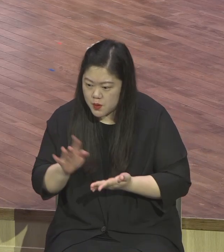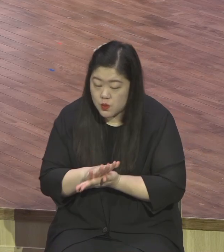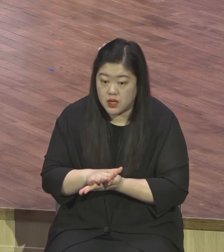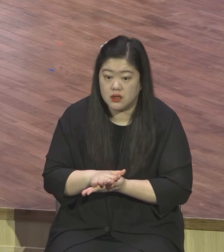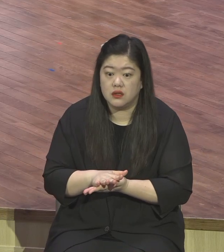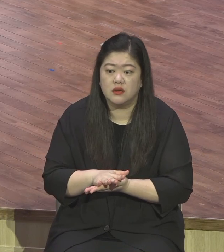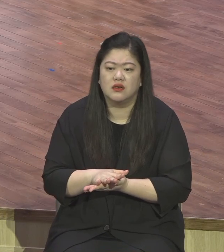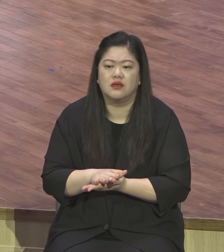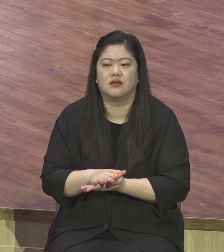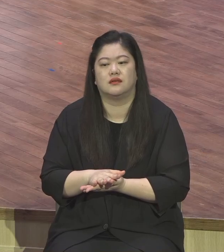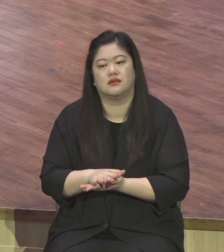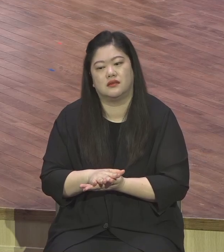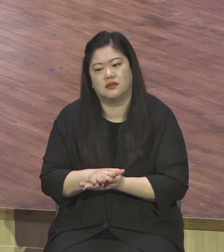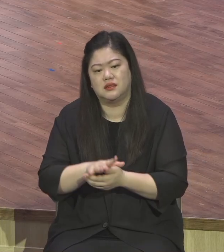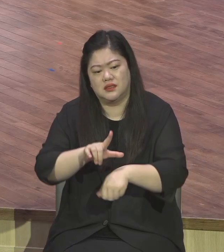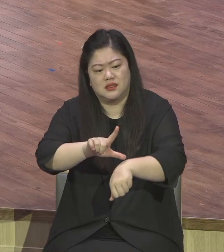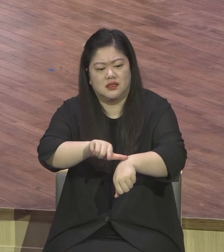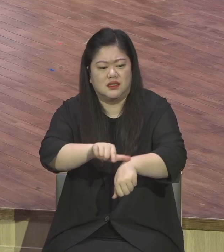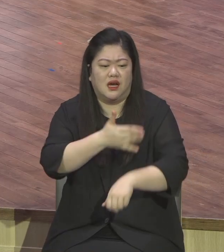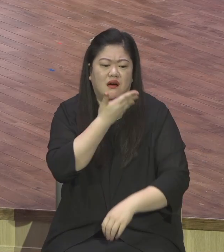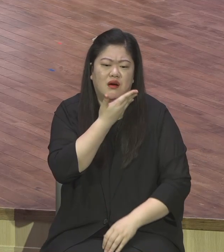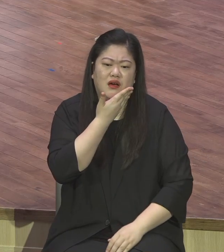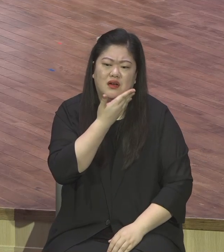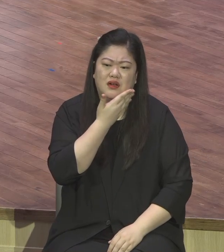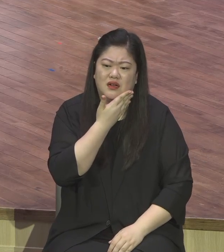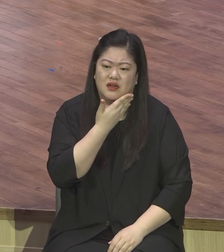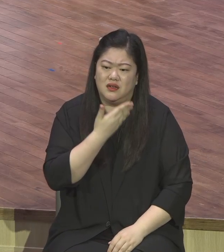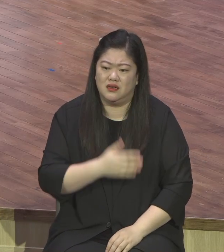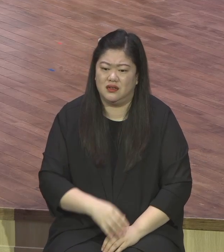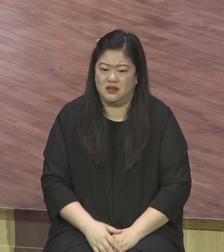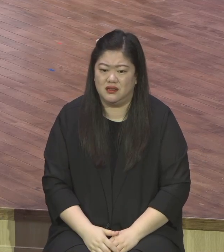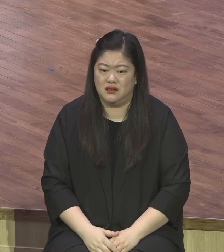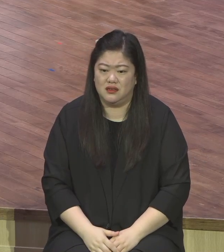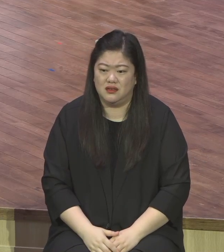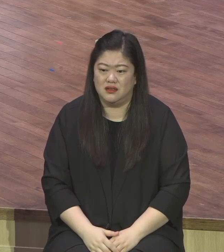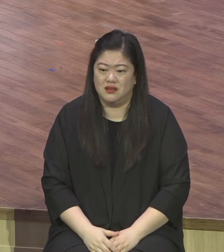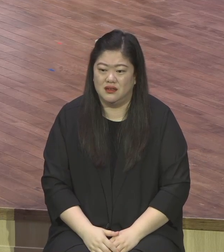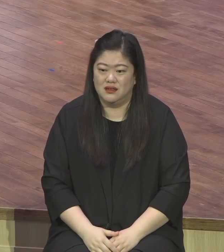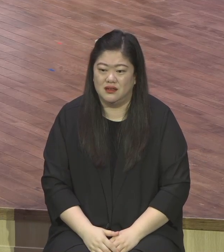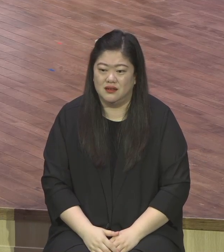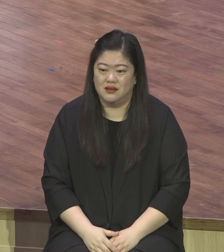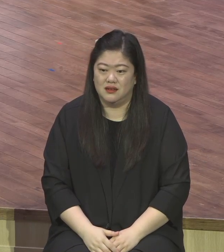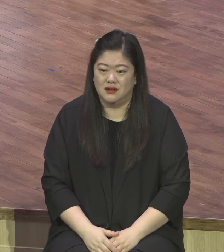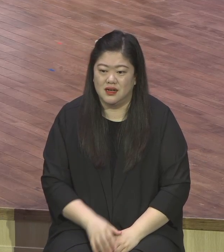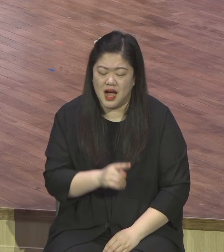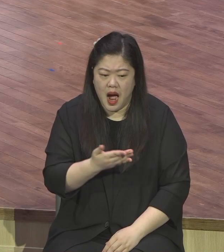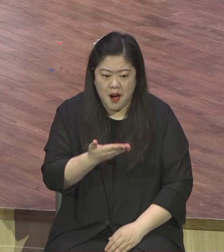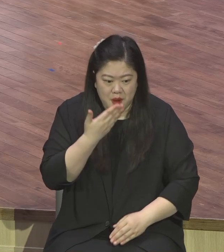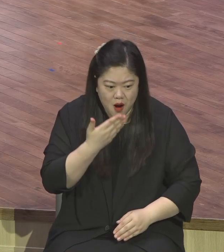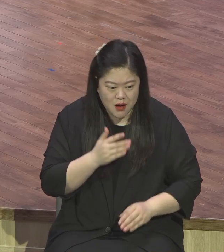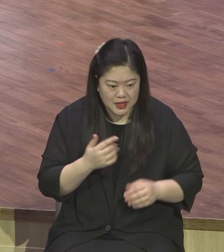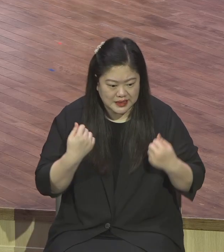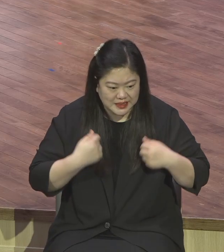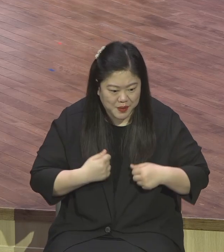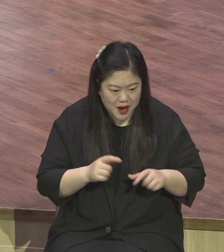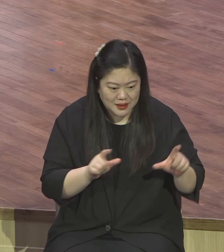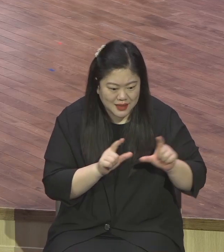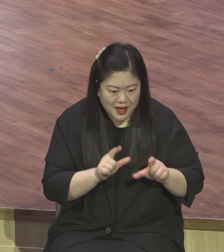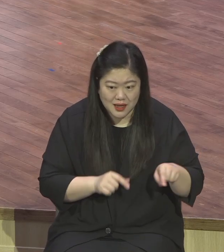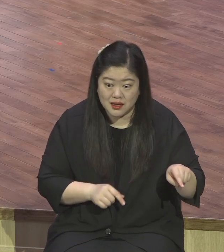일생을 허비하는 그럴 필요가 없다는 얘기예요. 서론에 매여서 사는 사람들의 특징이 뭐야? 늘